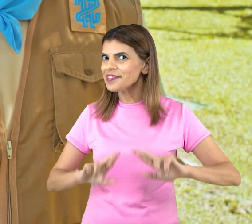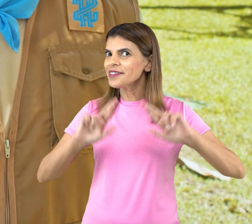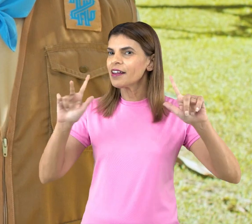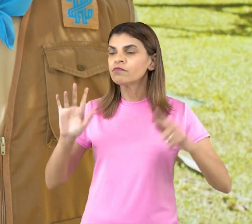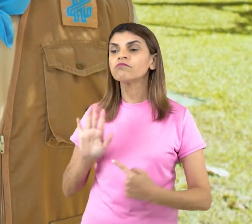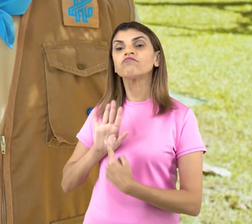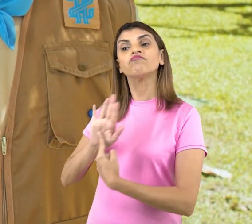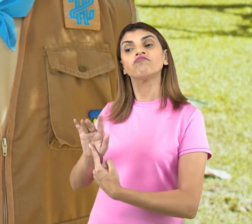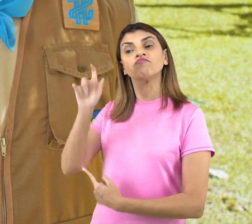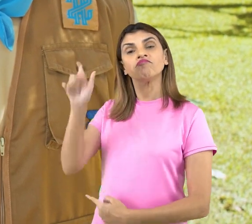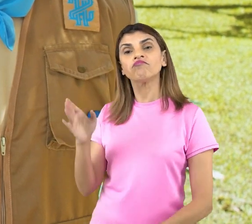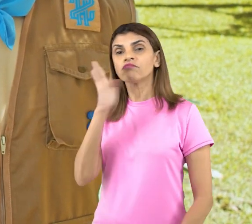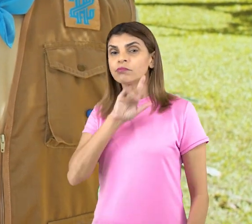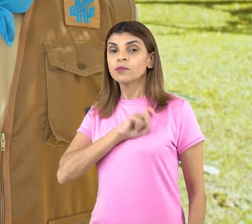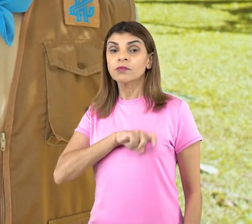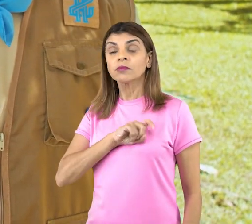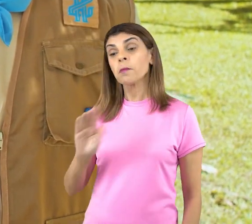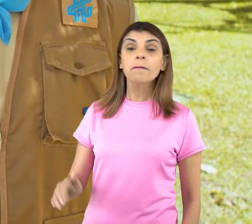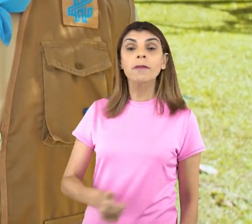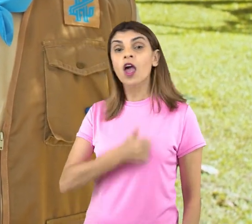vilões quem são os melhores jogadores daqui!